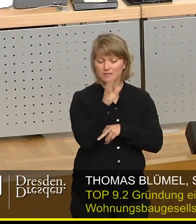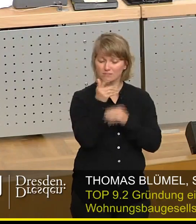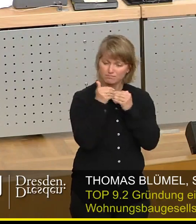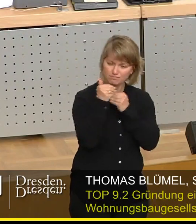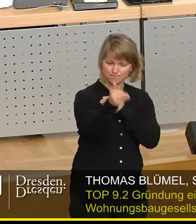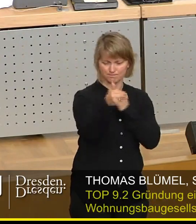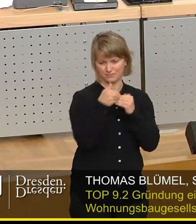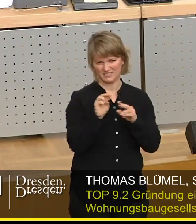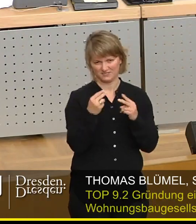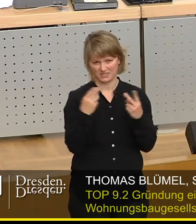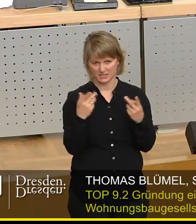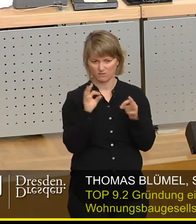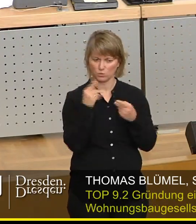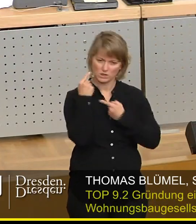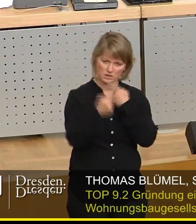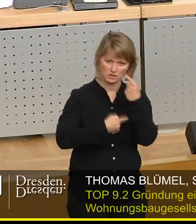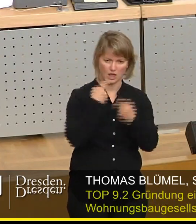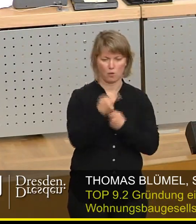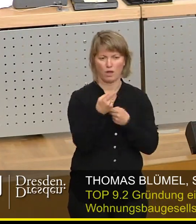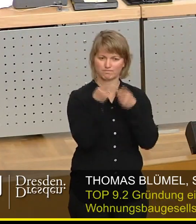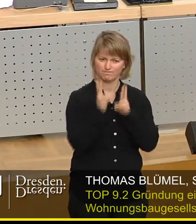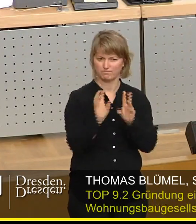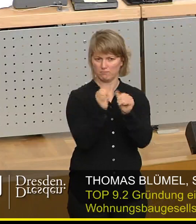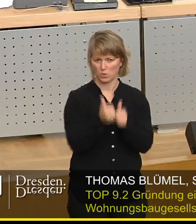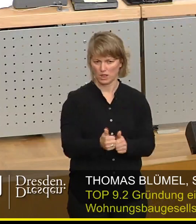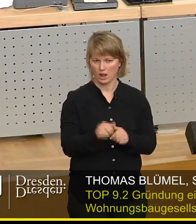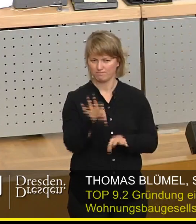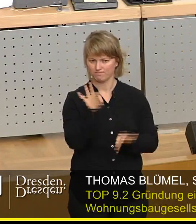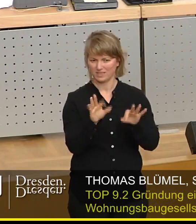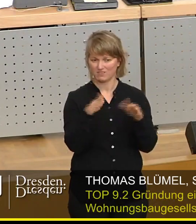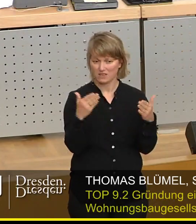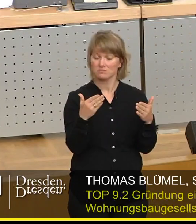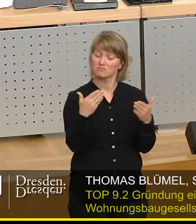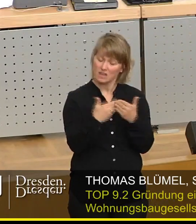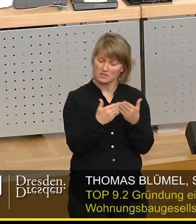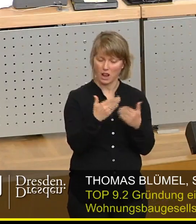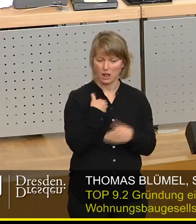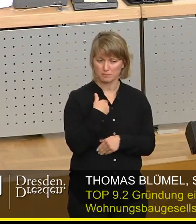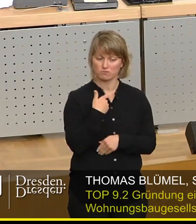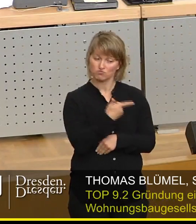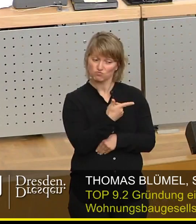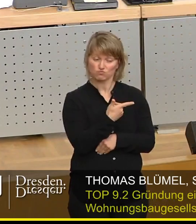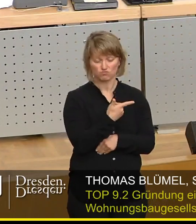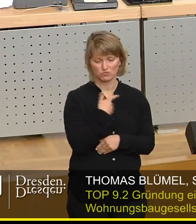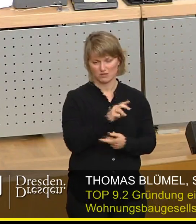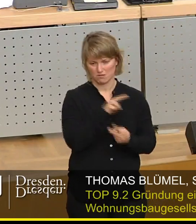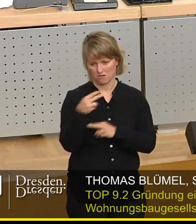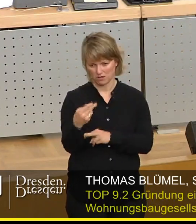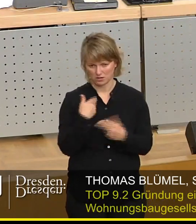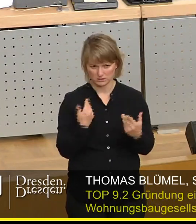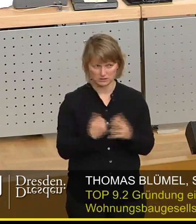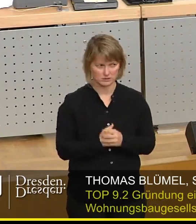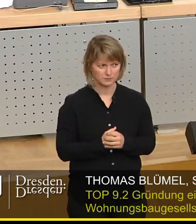Weg, was ist dauerhaft sozusagen das richtige Modell und da kommen wir eben zu einer anderen Abwägung als andere in diesem